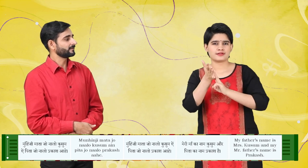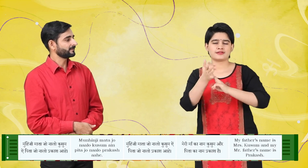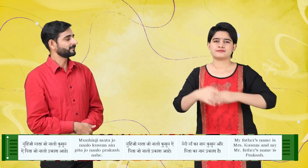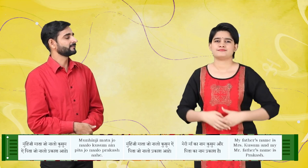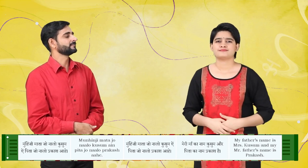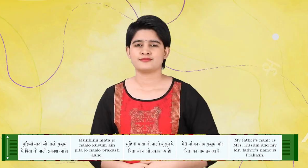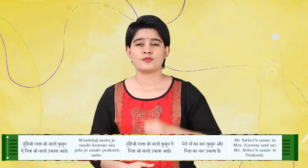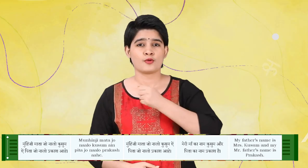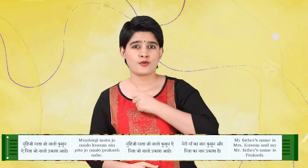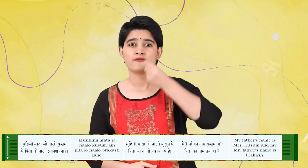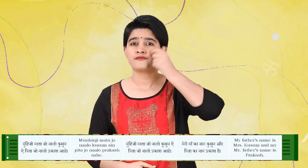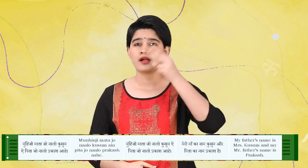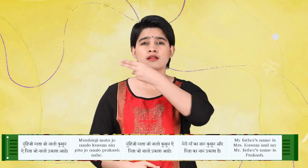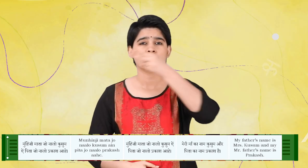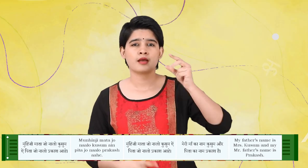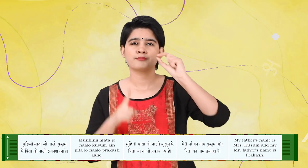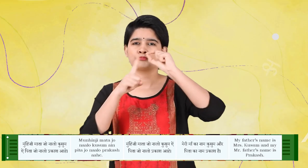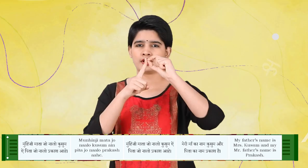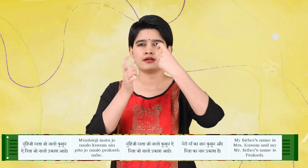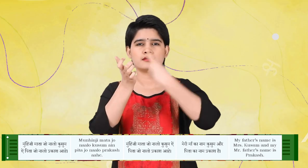ए पिता जो नालो प्रकाश आहे